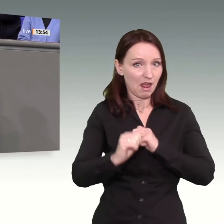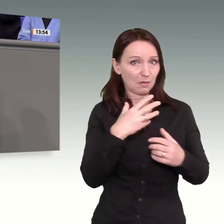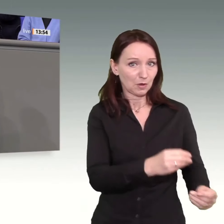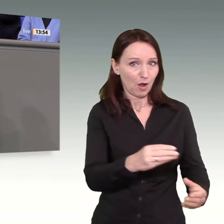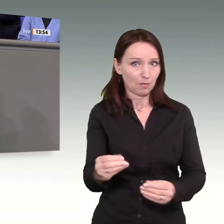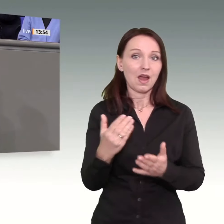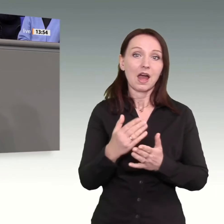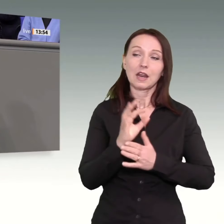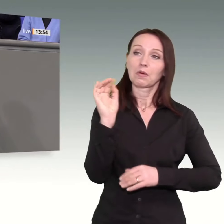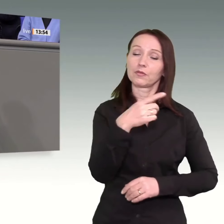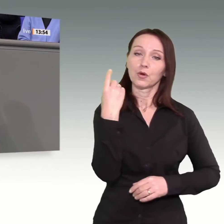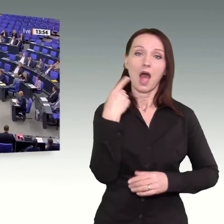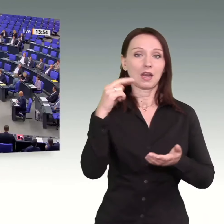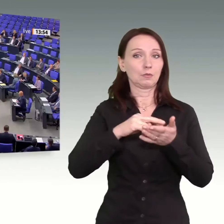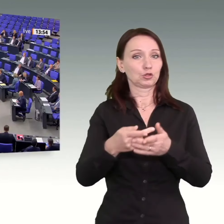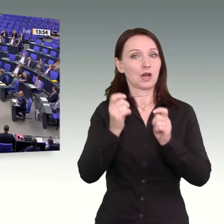niemals passieren wird.